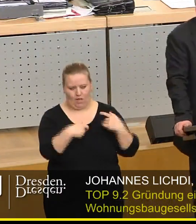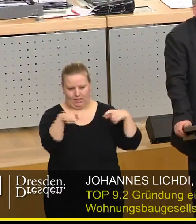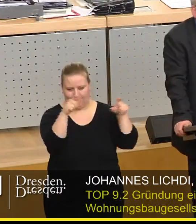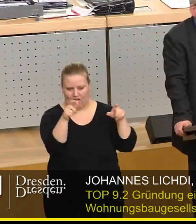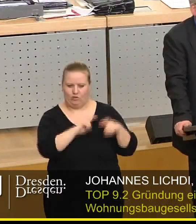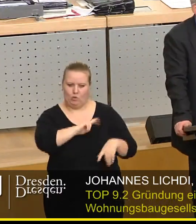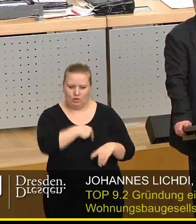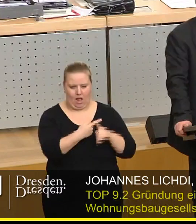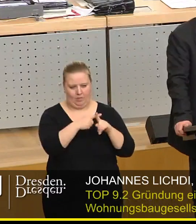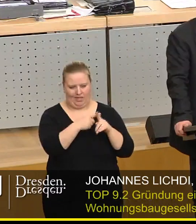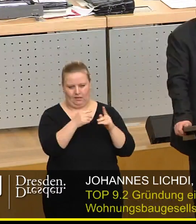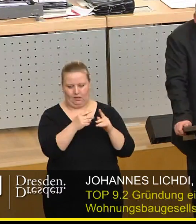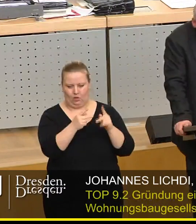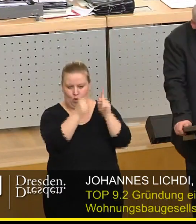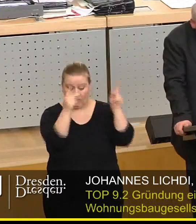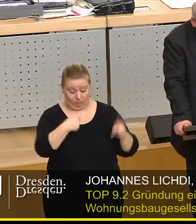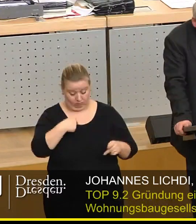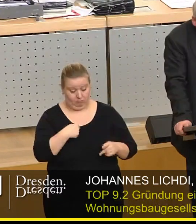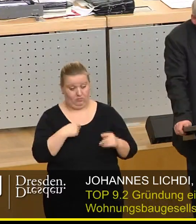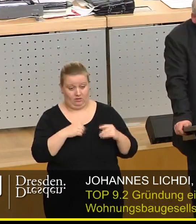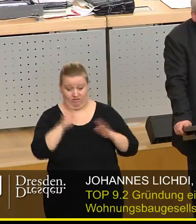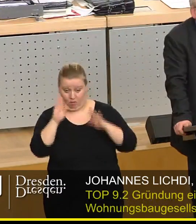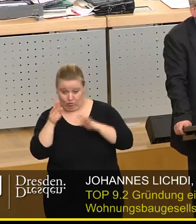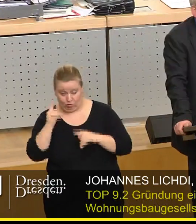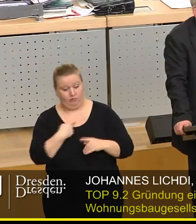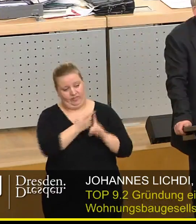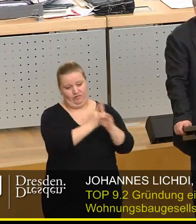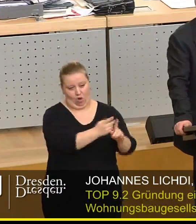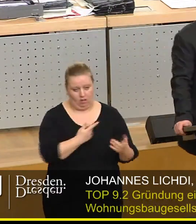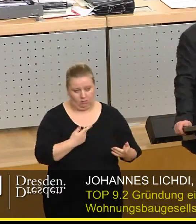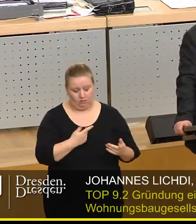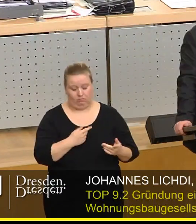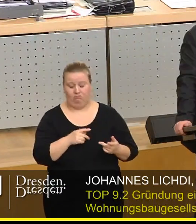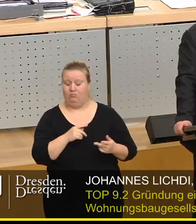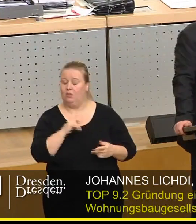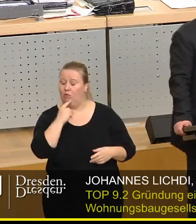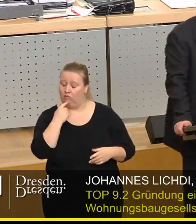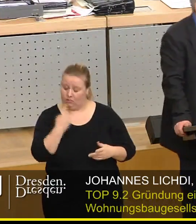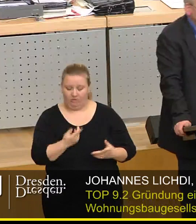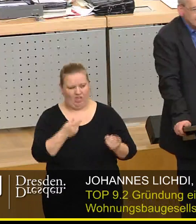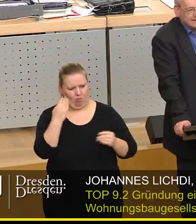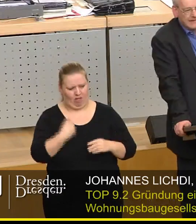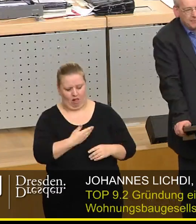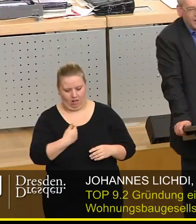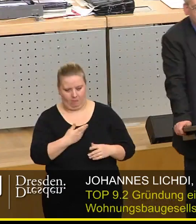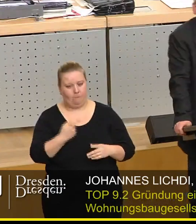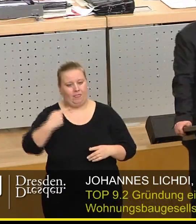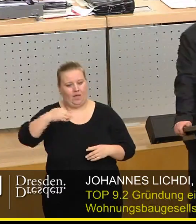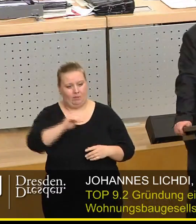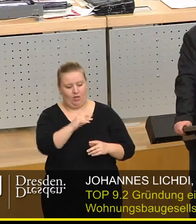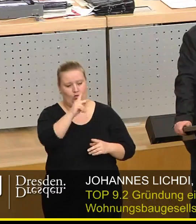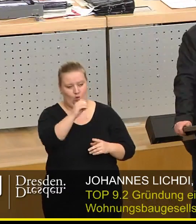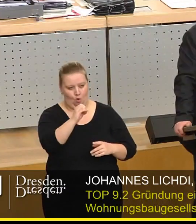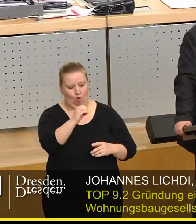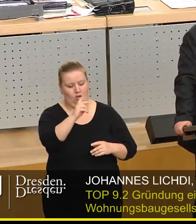nach einem sozialen Mietenkonzept, das wir noch verabschieden müssen, handelt. Wir sagen ausdrücklich, weil es auch zweifelhaft war, die GmbH und